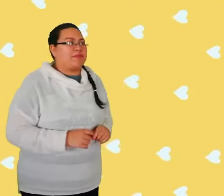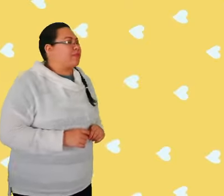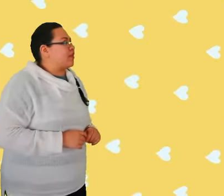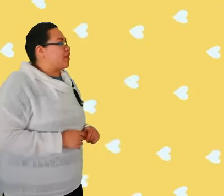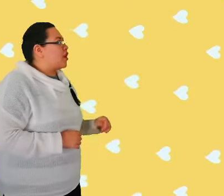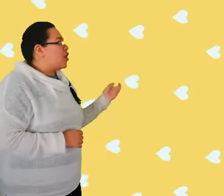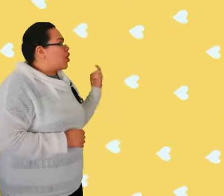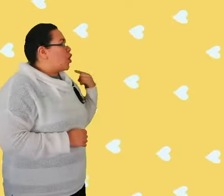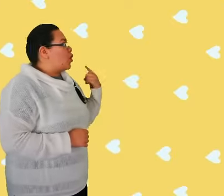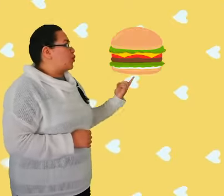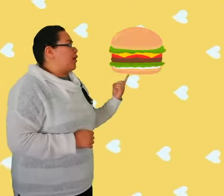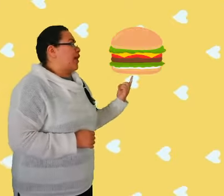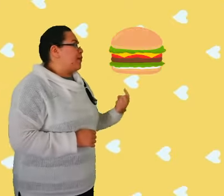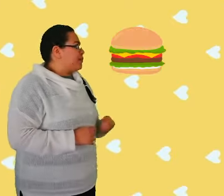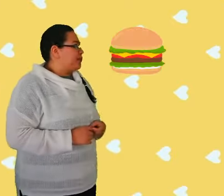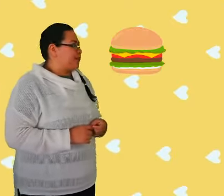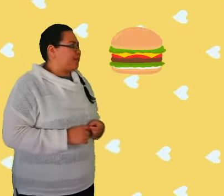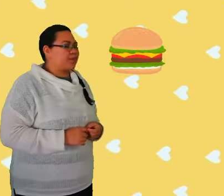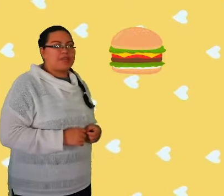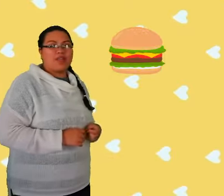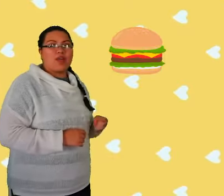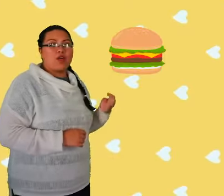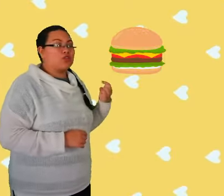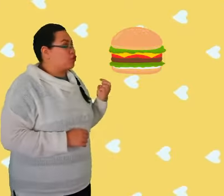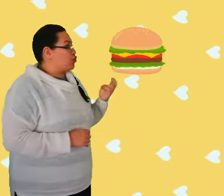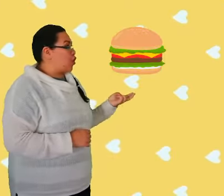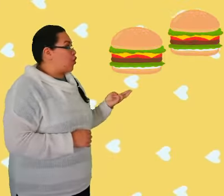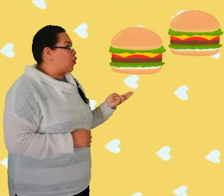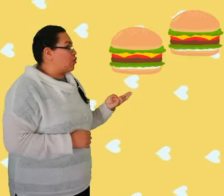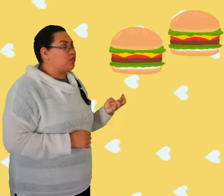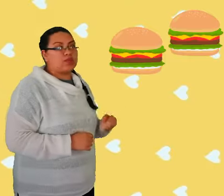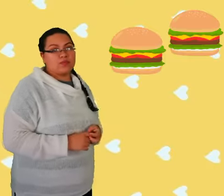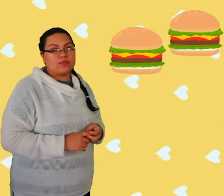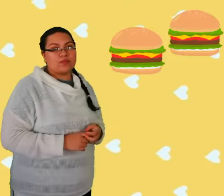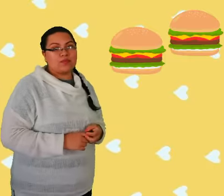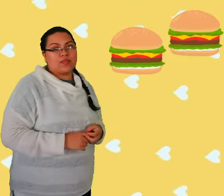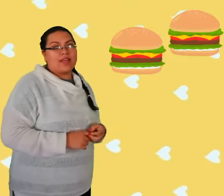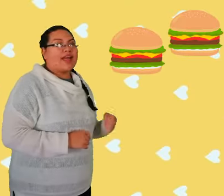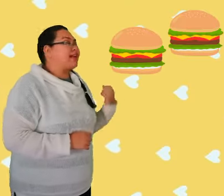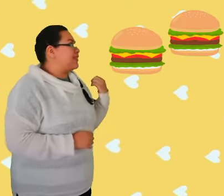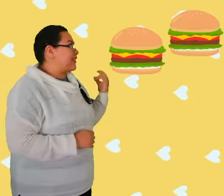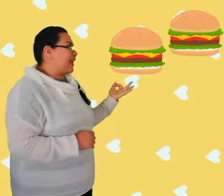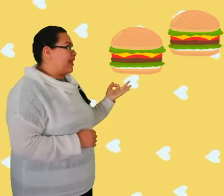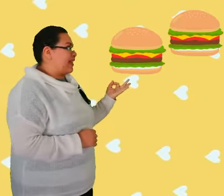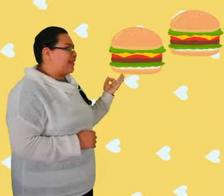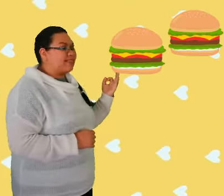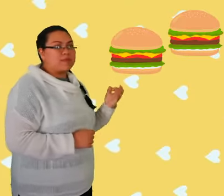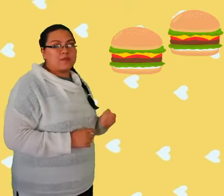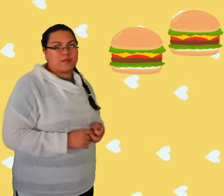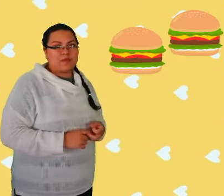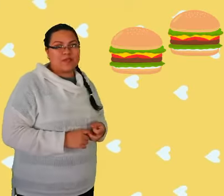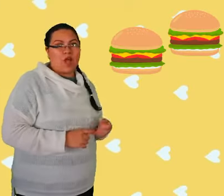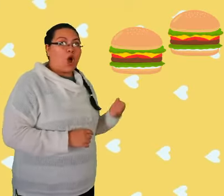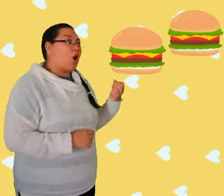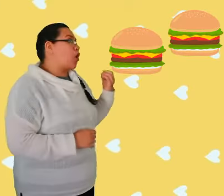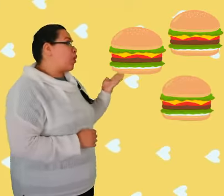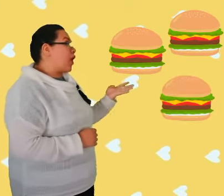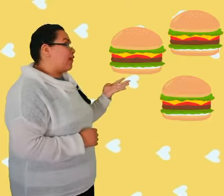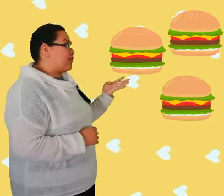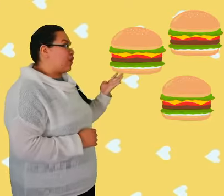1, 2, 3, 4,